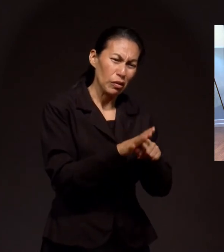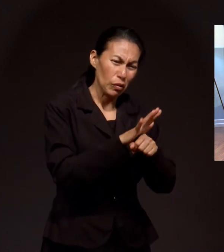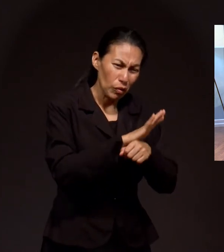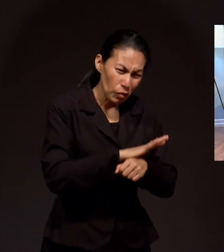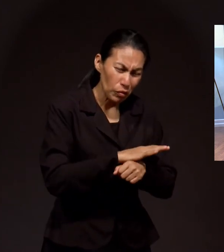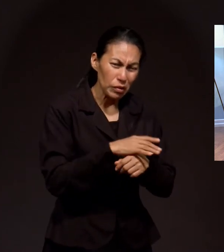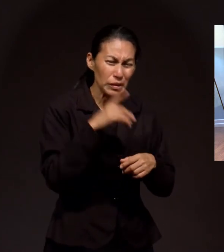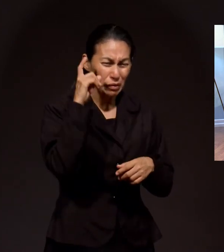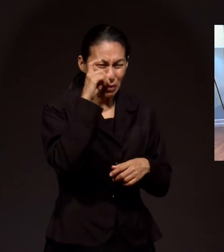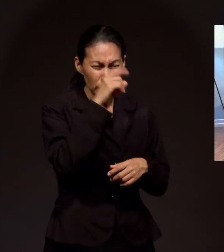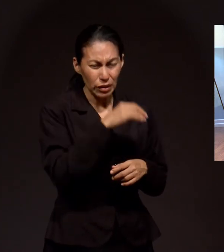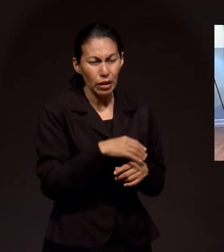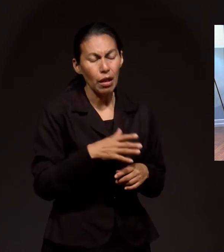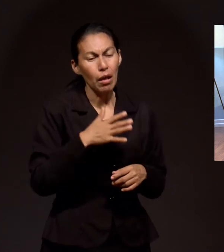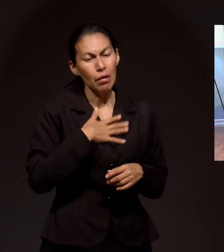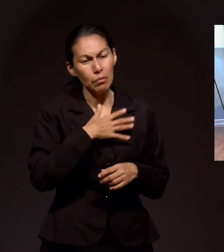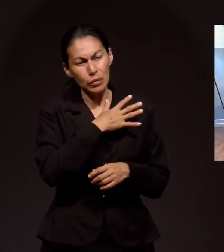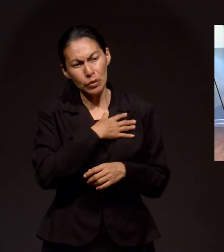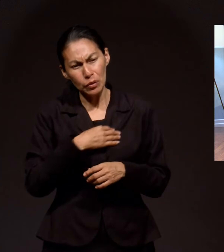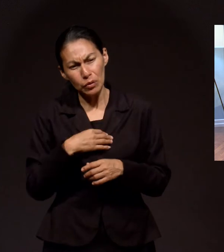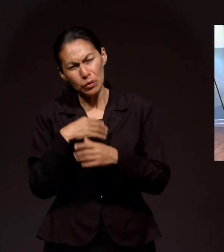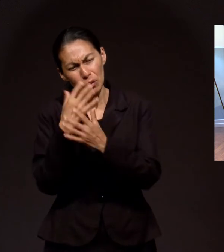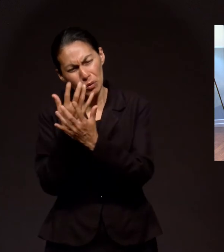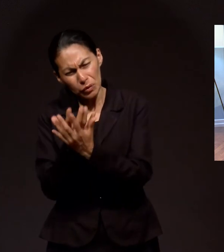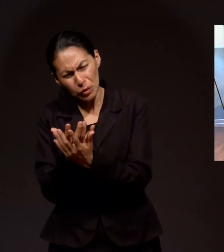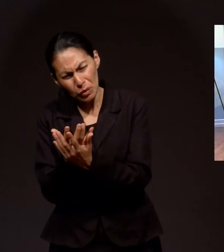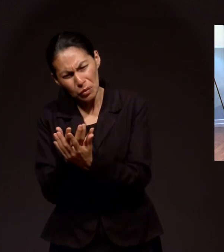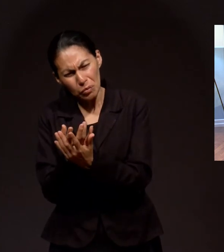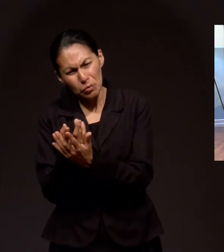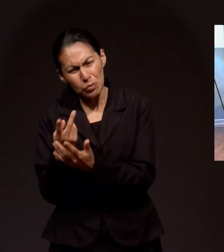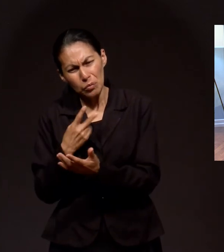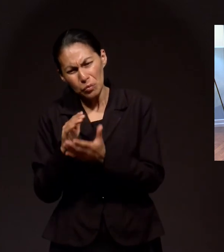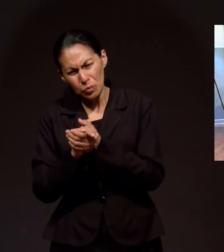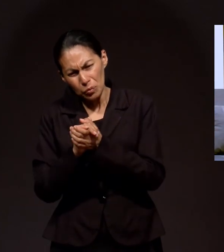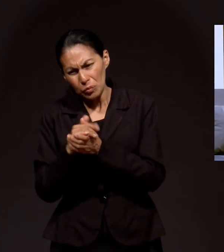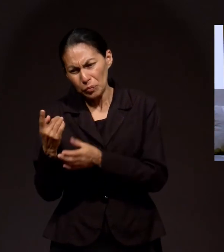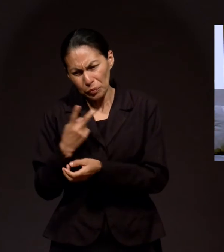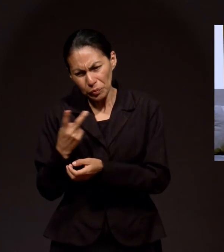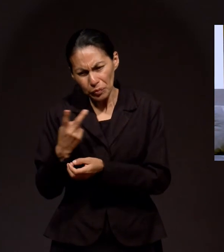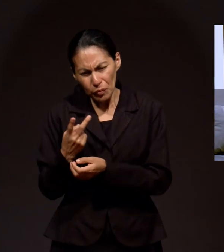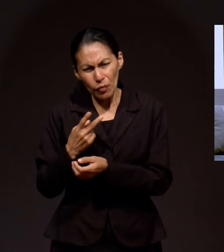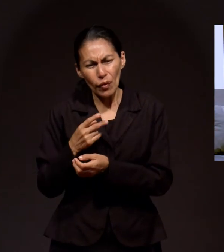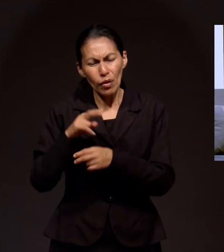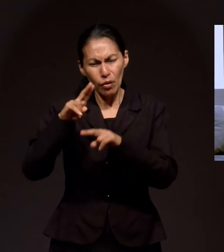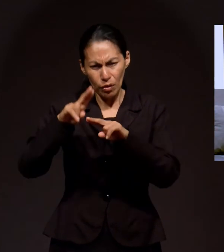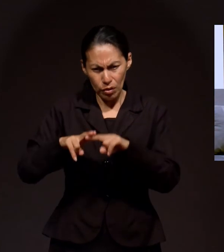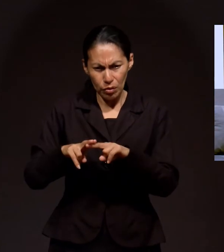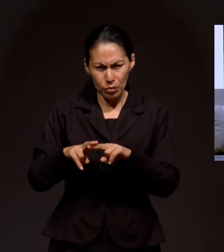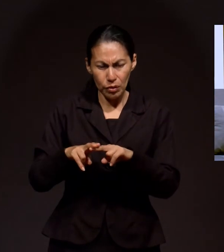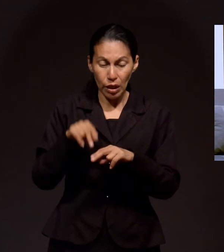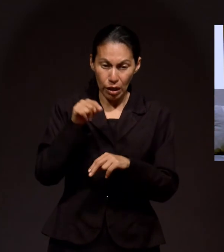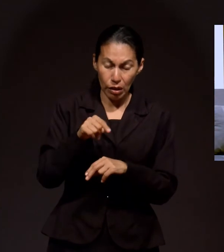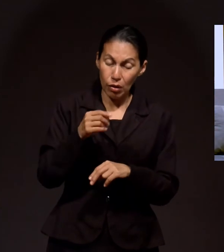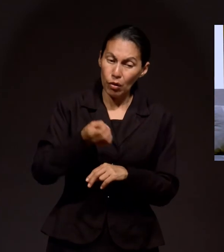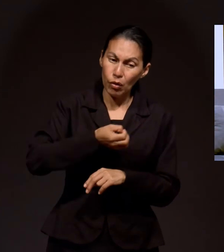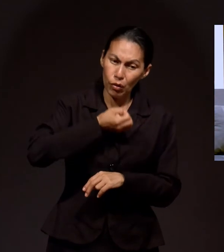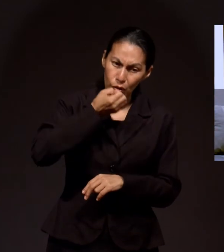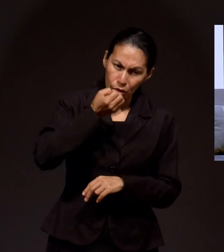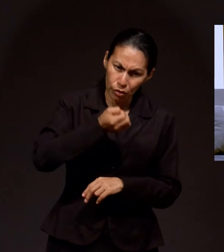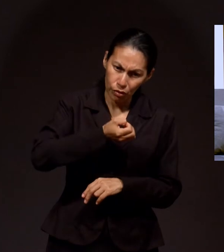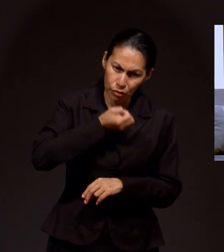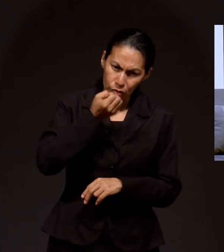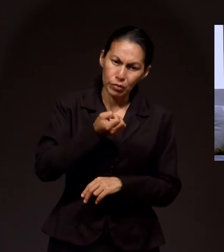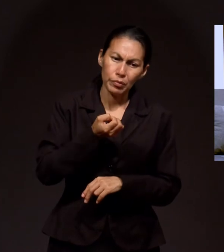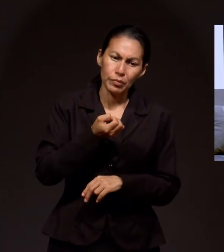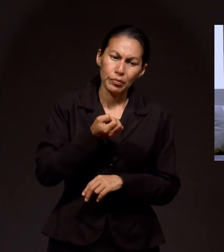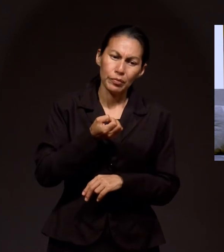COVID con la familia. Mis hijos se acostaron un rato, mi esposa y yo nos sentamos. Y empieza la oración, ¿no? Y aquí hay